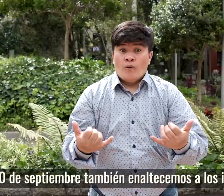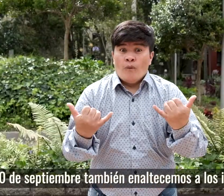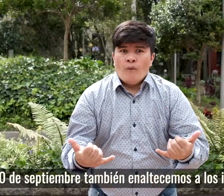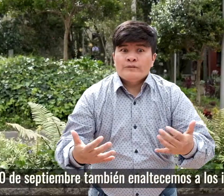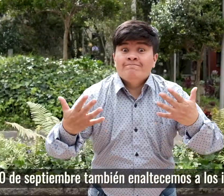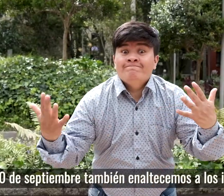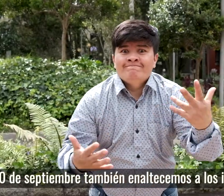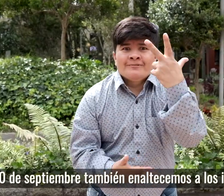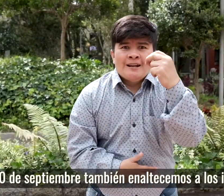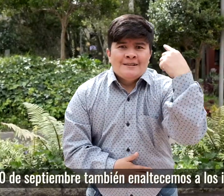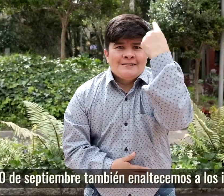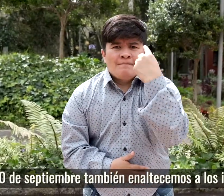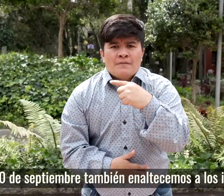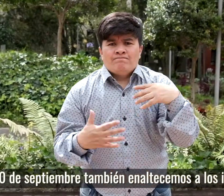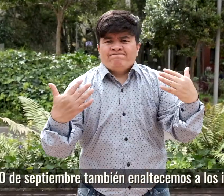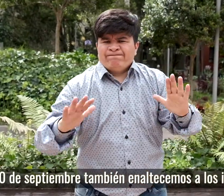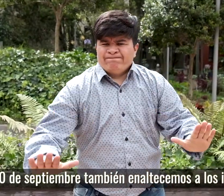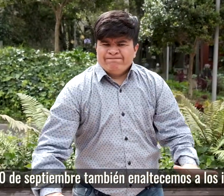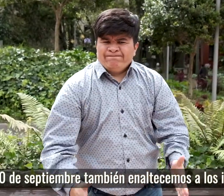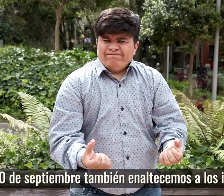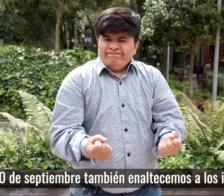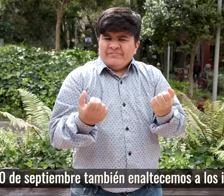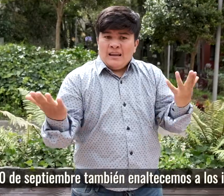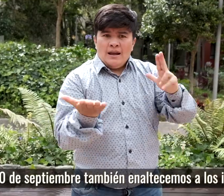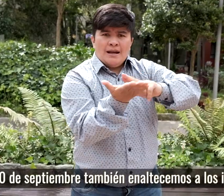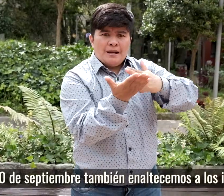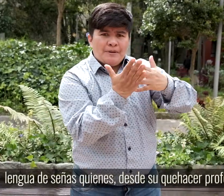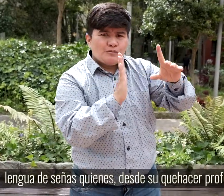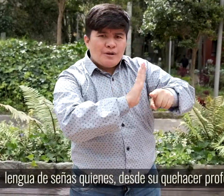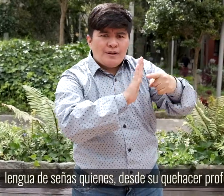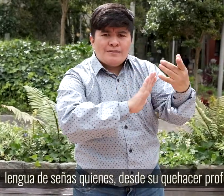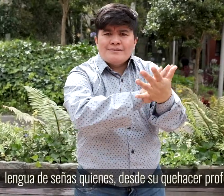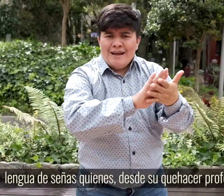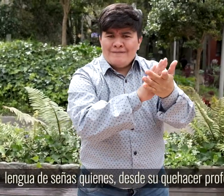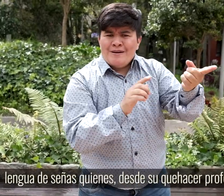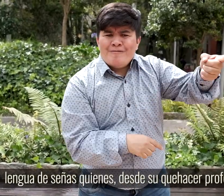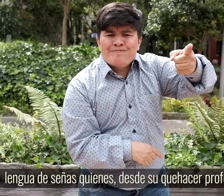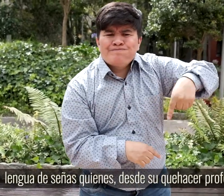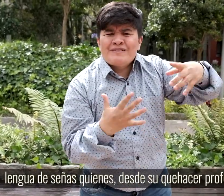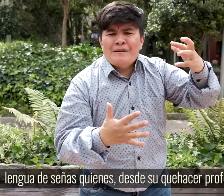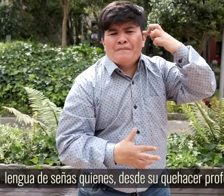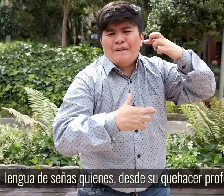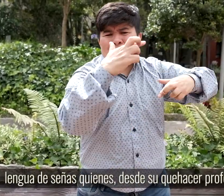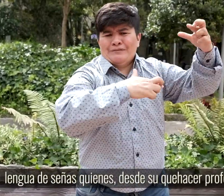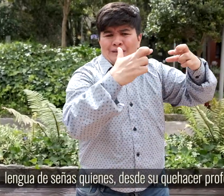Hoy, 30 de septiembre, también enaltecemos a los intérpretes de lengua de señas, quienes desde su quehacer profesional